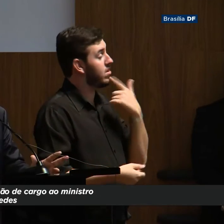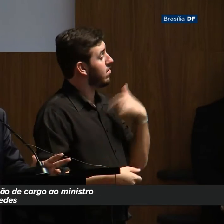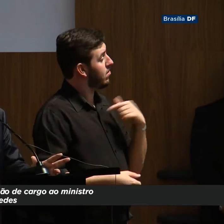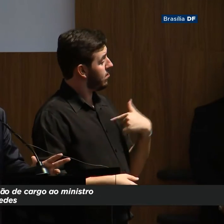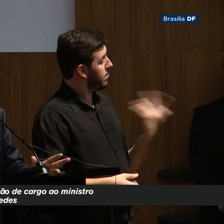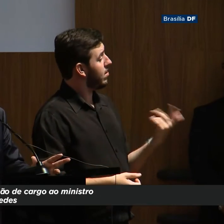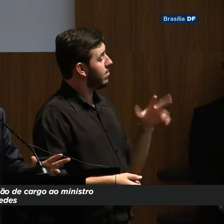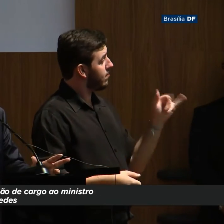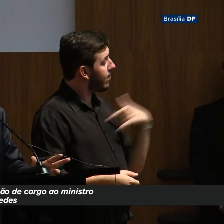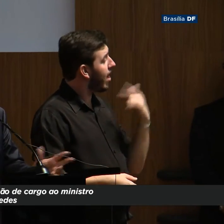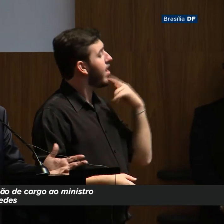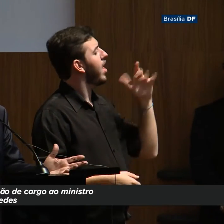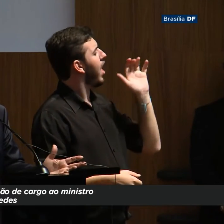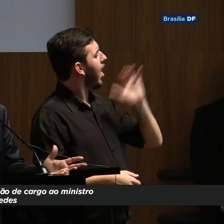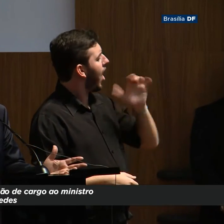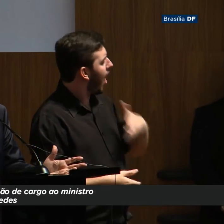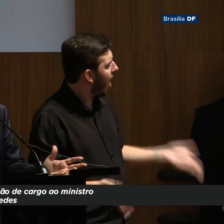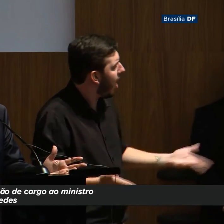chinês vai te pegar.